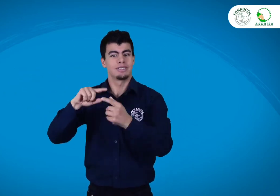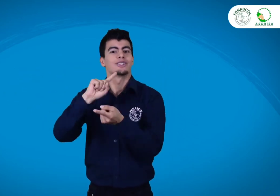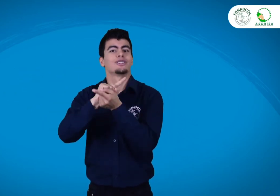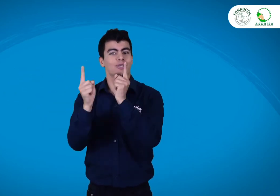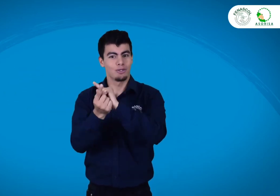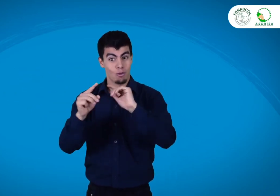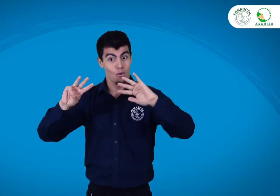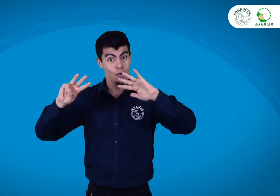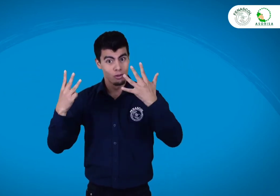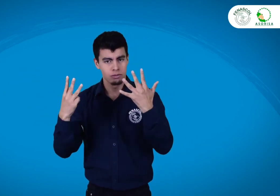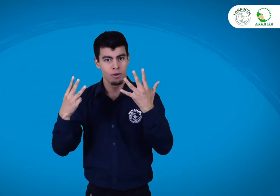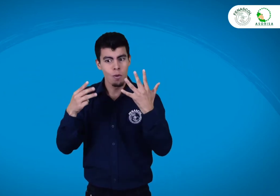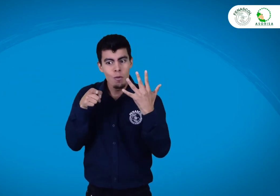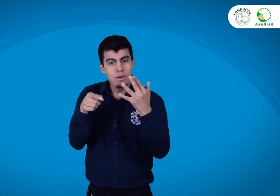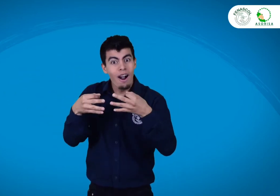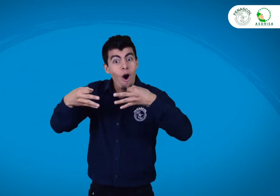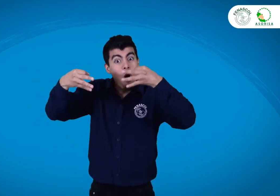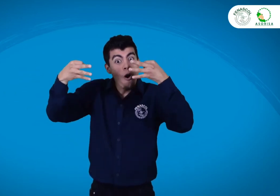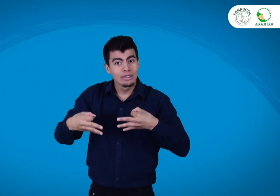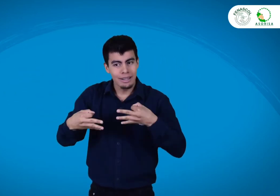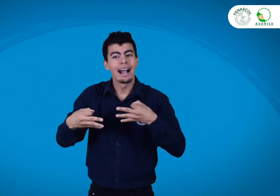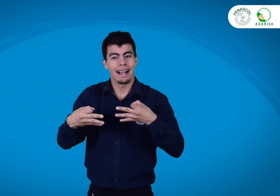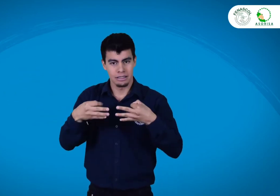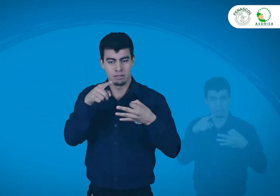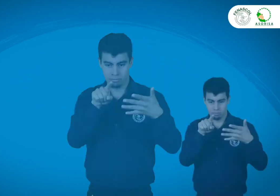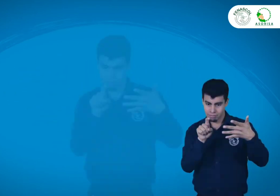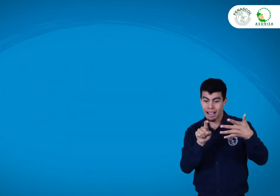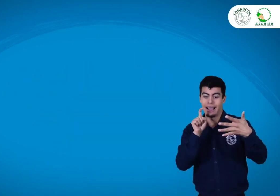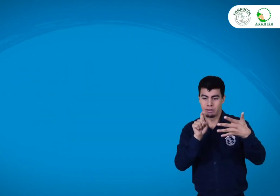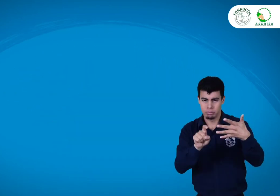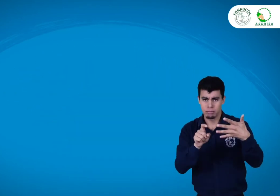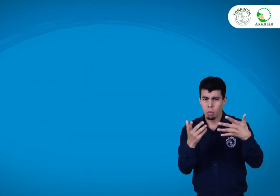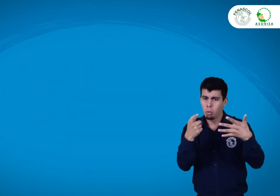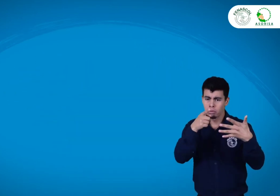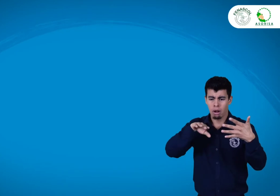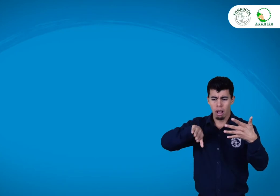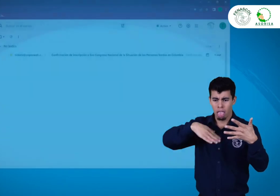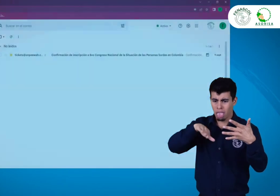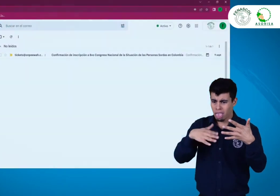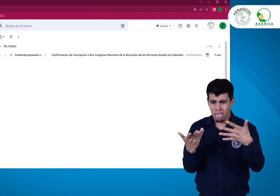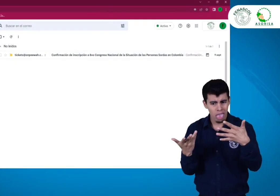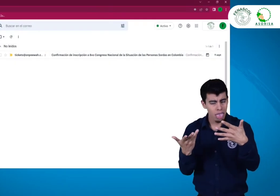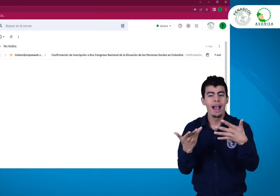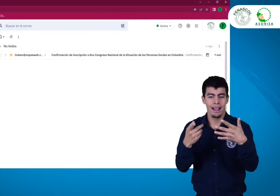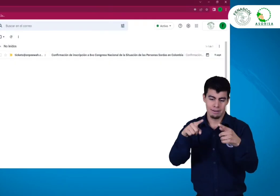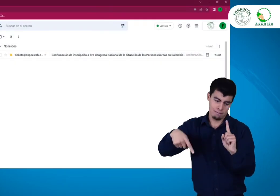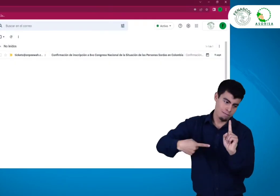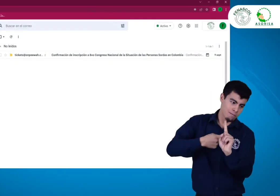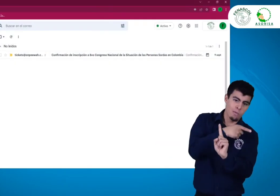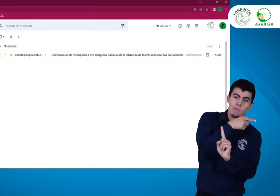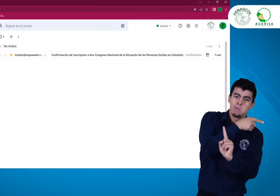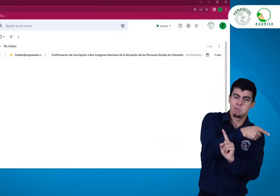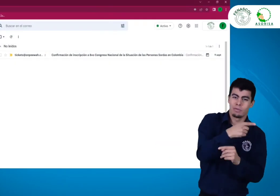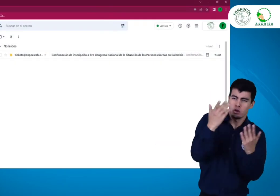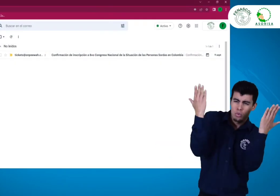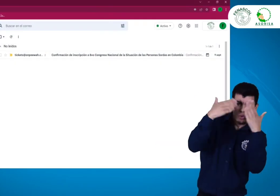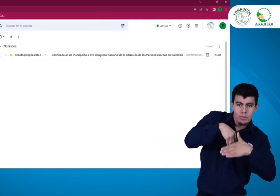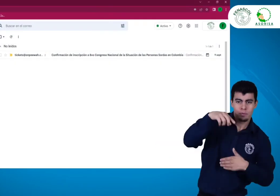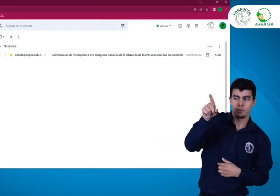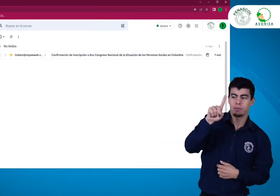persona sorda en Colombia. Debes darle clic. Si no te aparece en el buzón de recibidos, puede estar oculto en la carpeta de